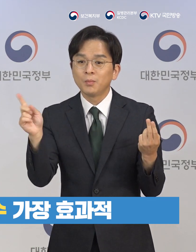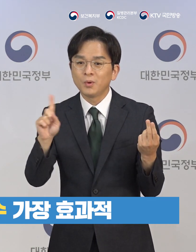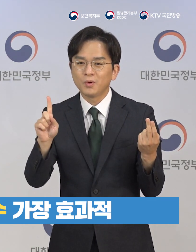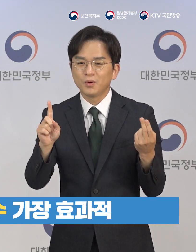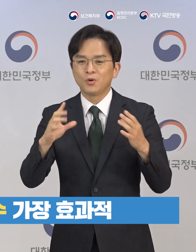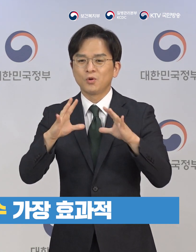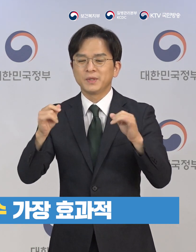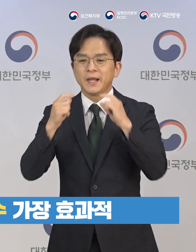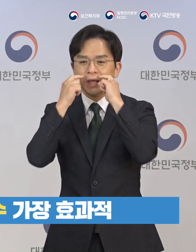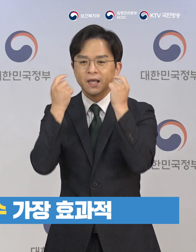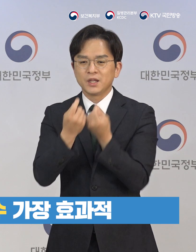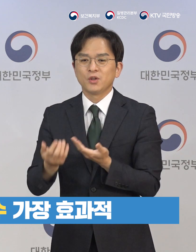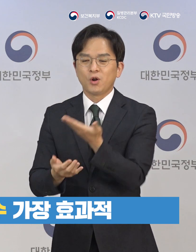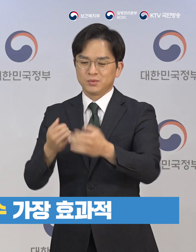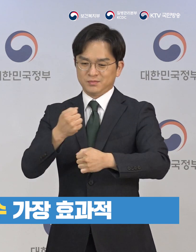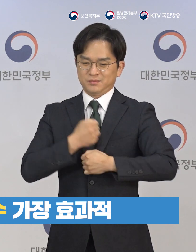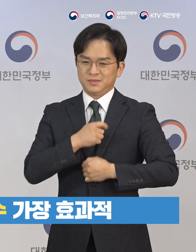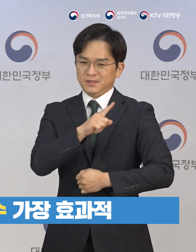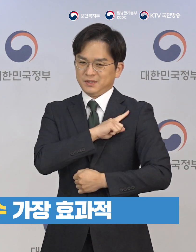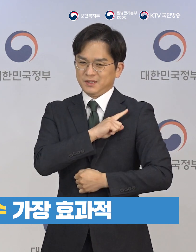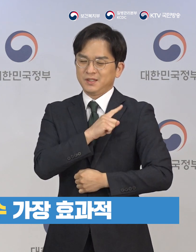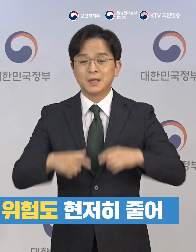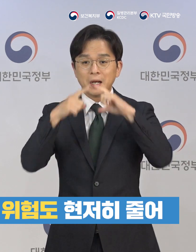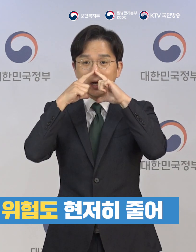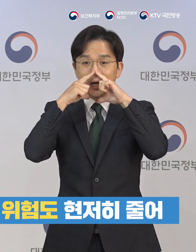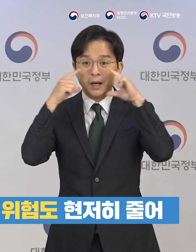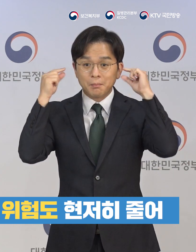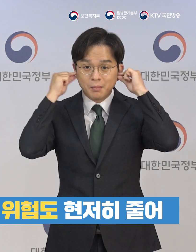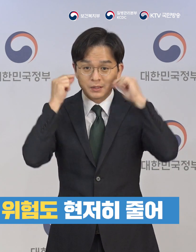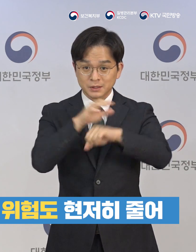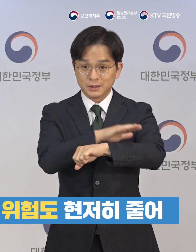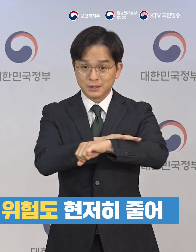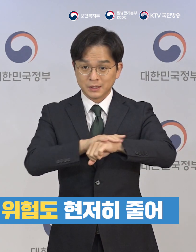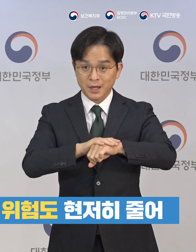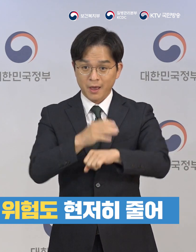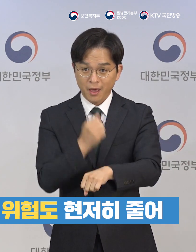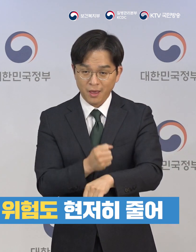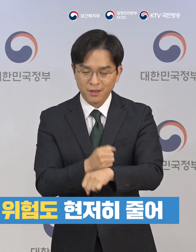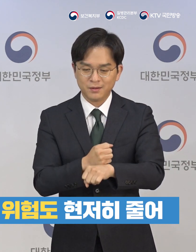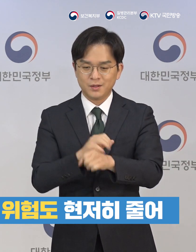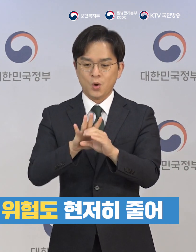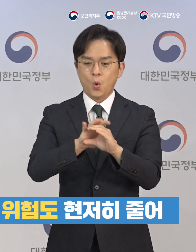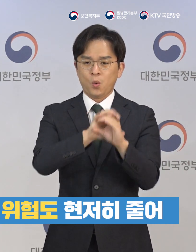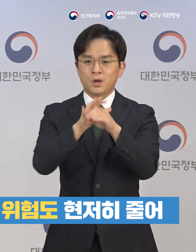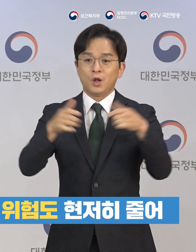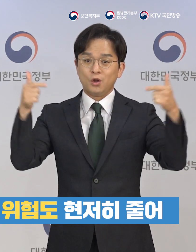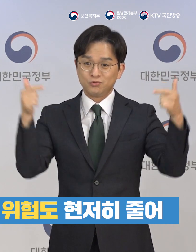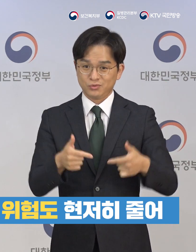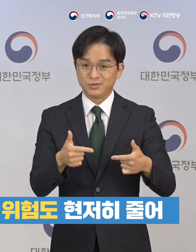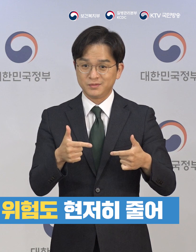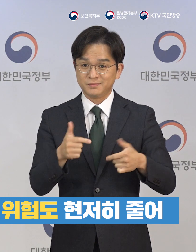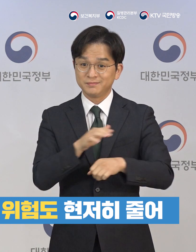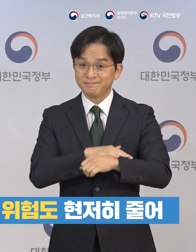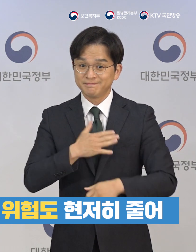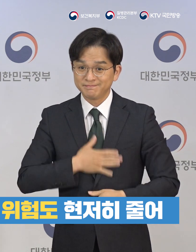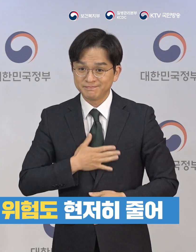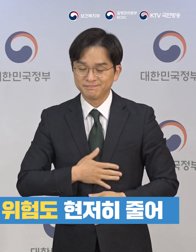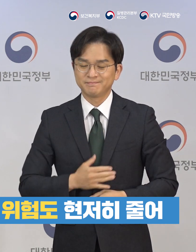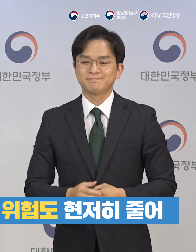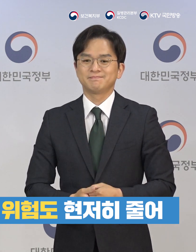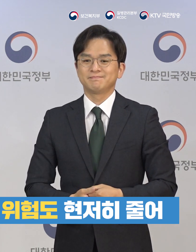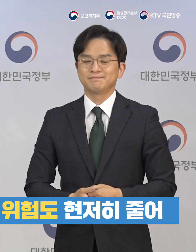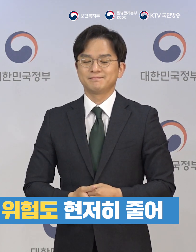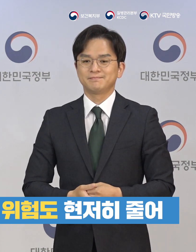방역수칙 준수입니다. 여러 사례를 통해 마스크만 제대로 잘 써도